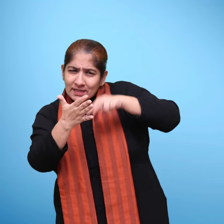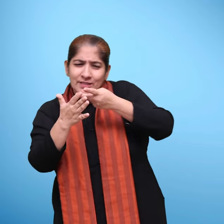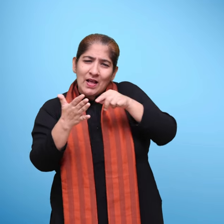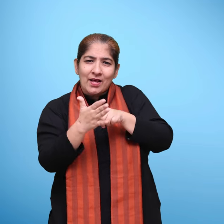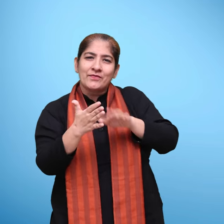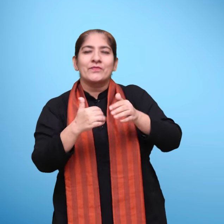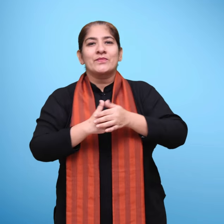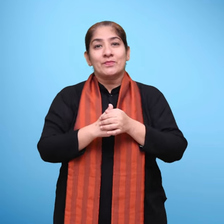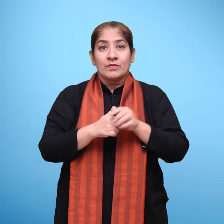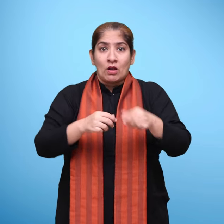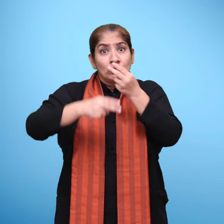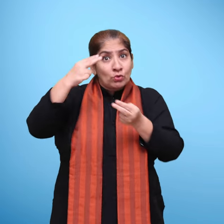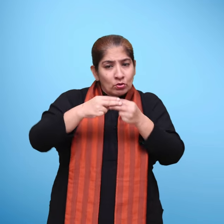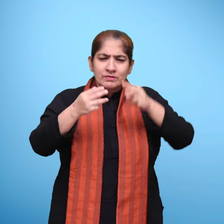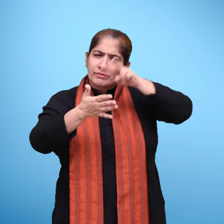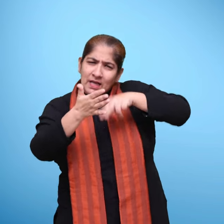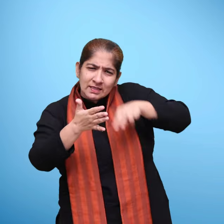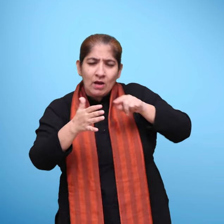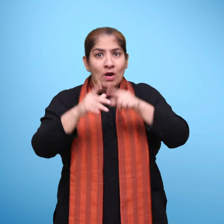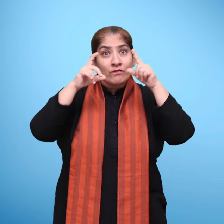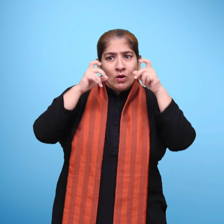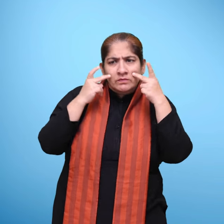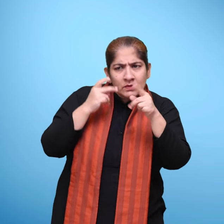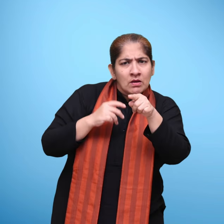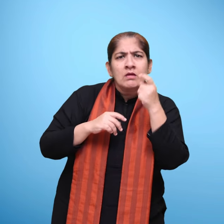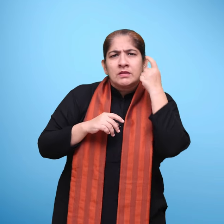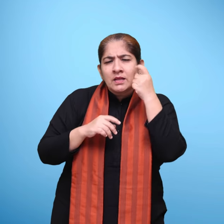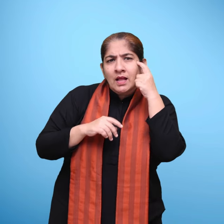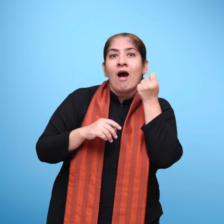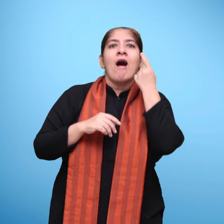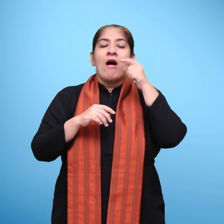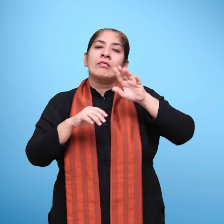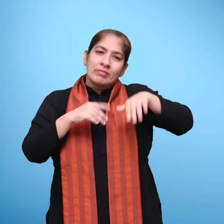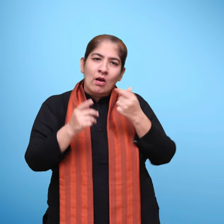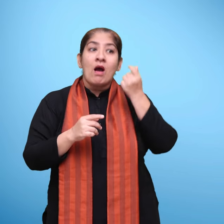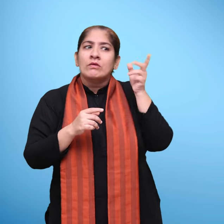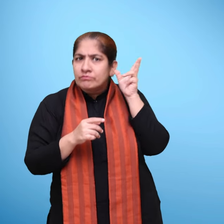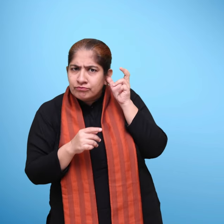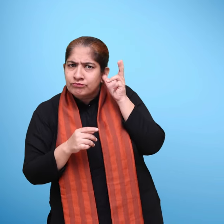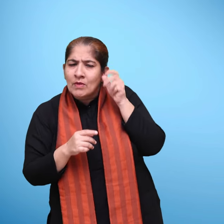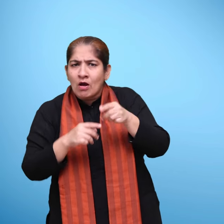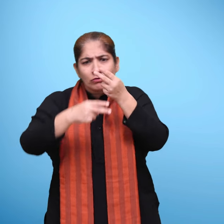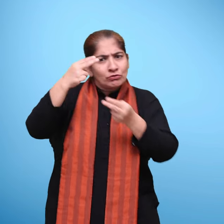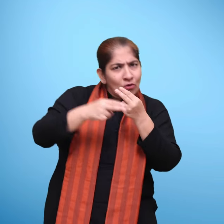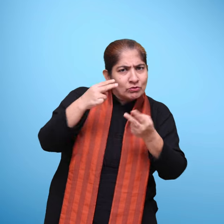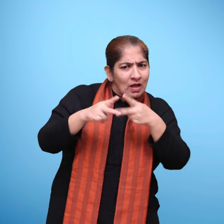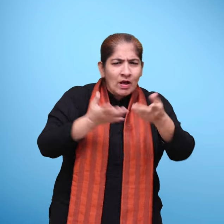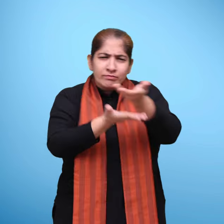पढ़ते समय कहानी के चित्रों को देखकर अनुमान लगाना फिर कहानी सुनकर बाचीत